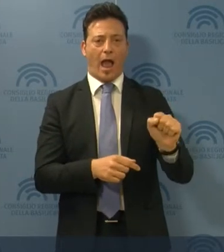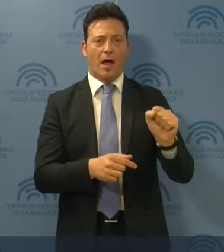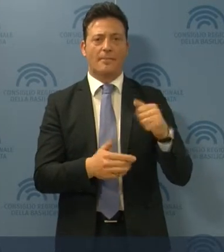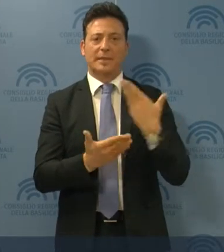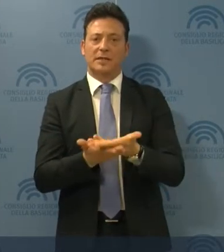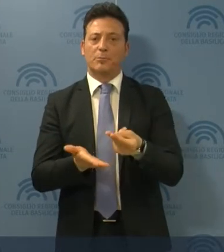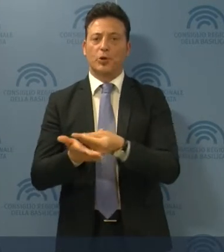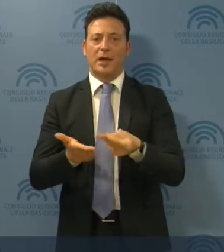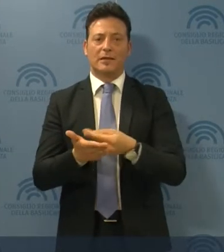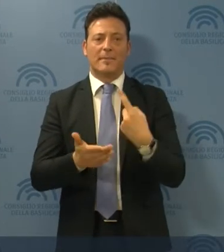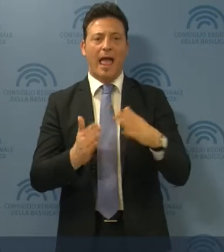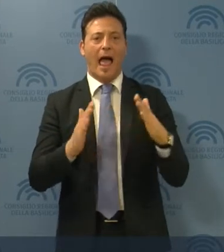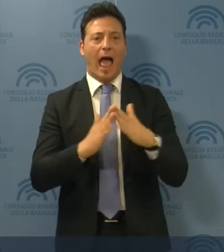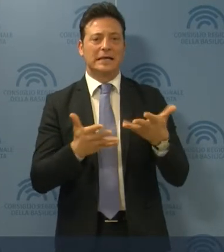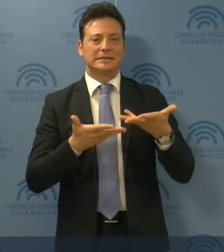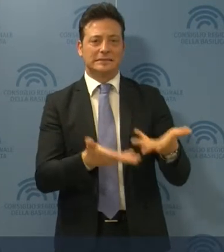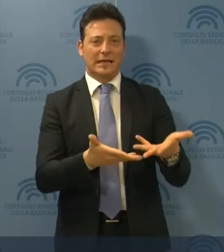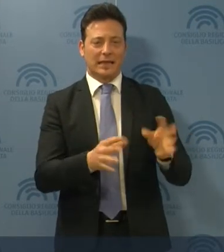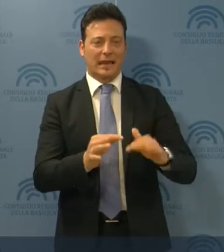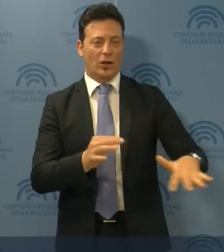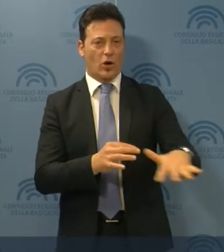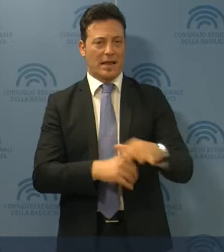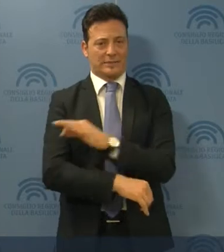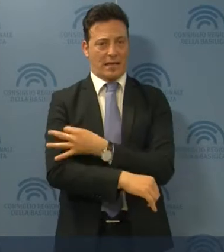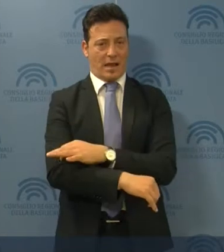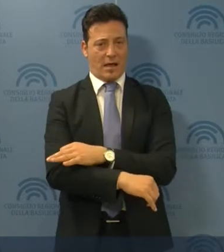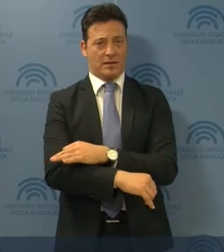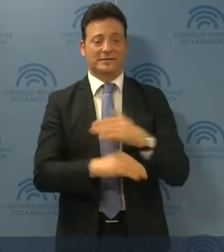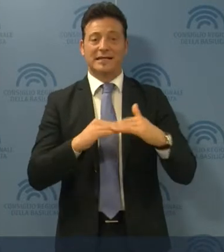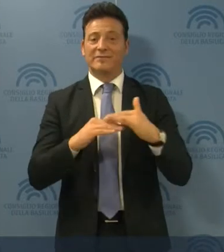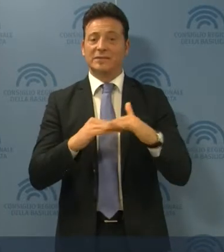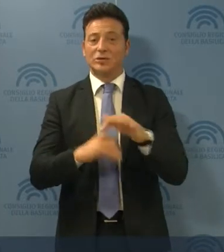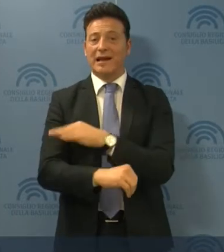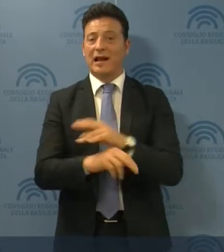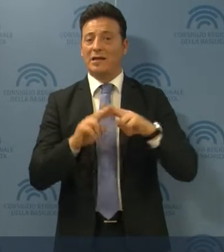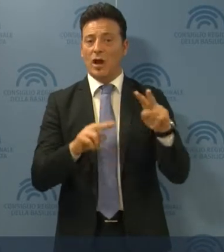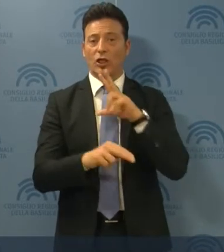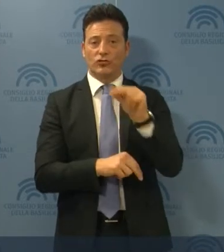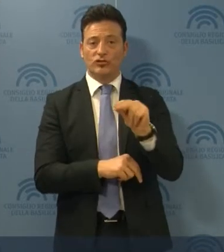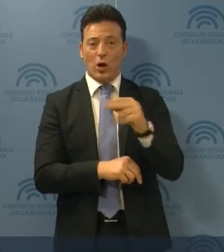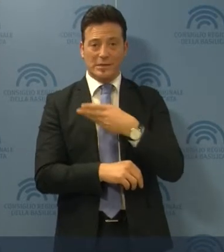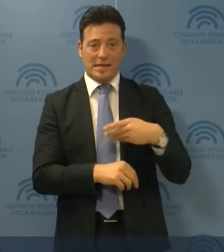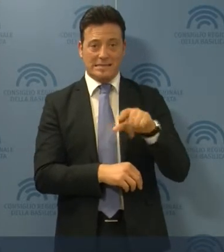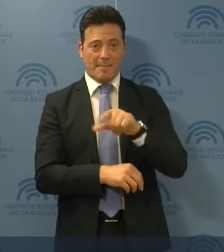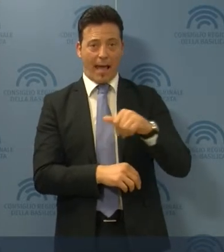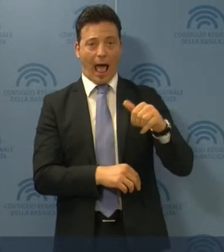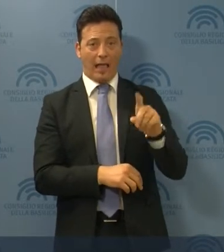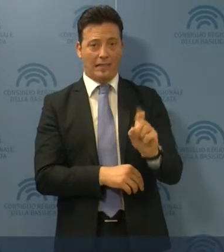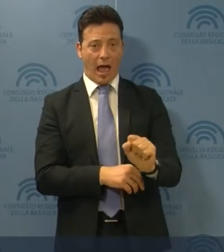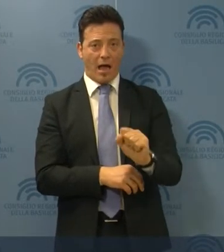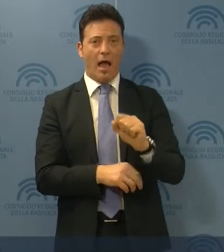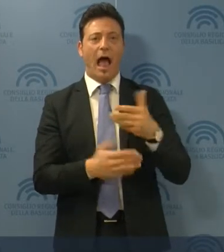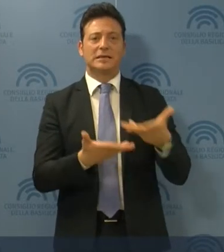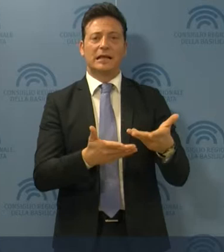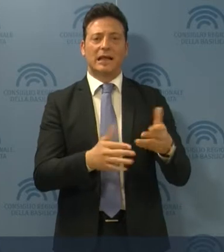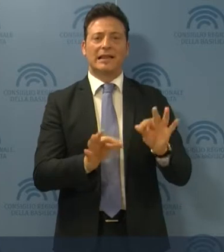progetto sull'assistenza sanitaria territoriale. Nel Servizio Sanitario Nazionale, sottolinea Spada, l'assistenza territoriale